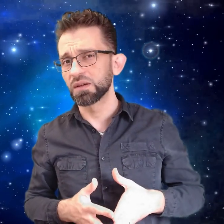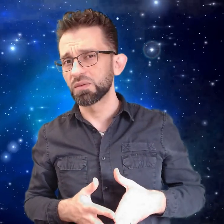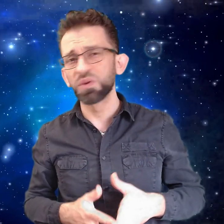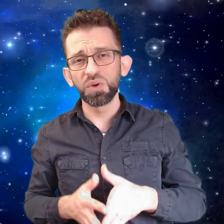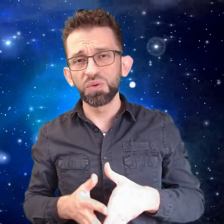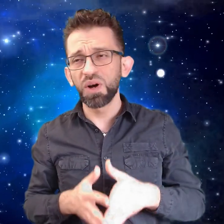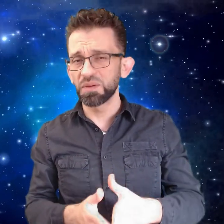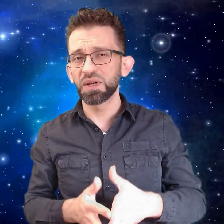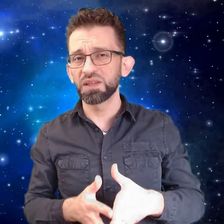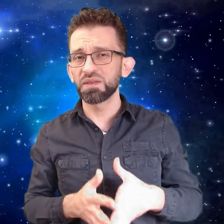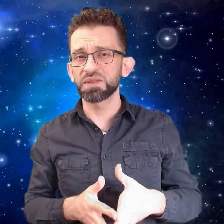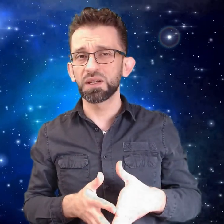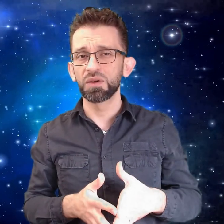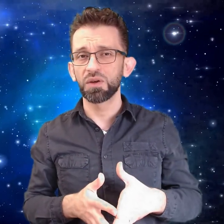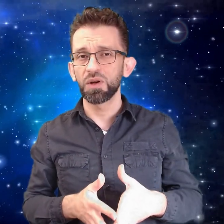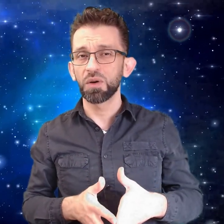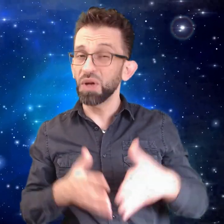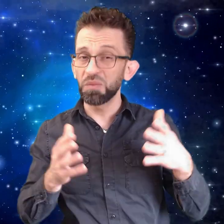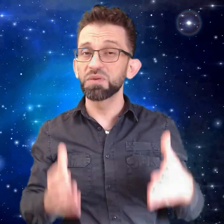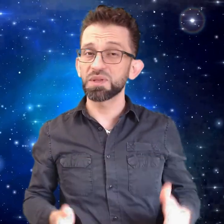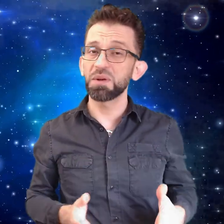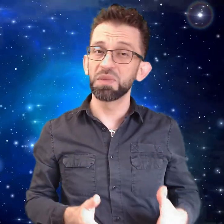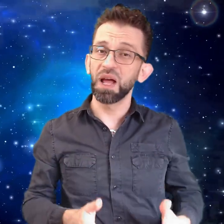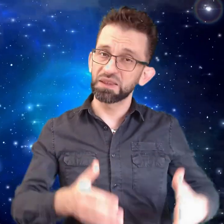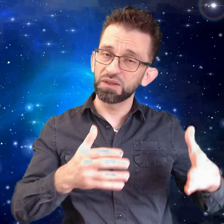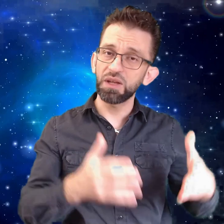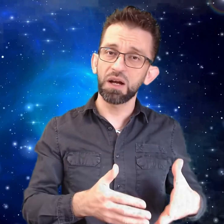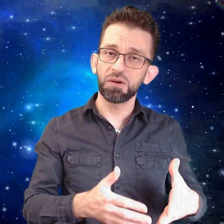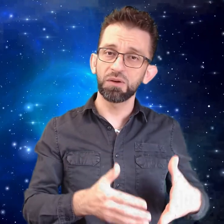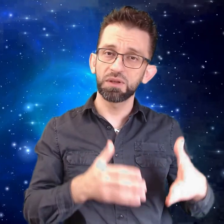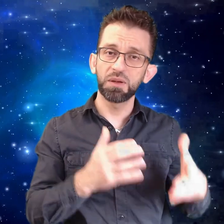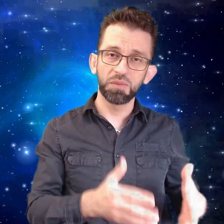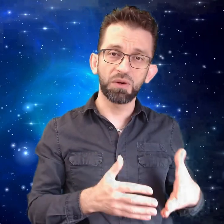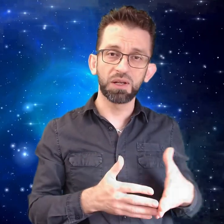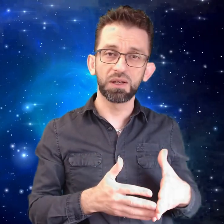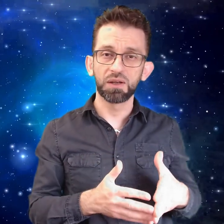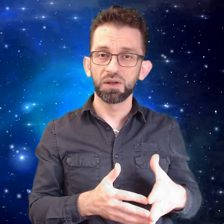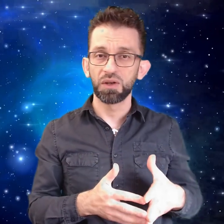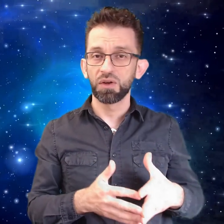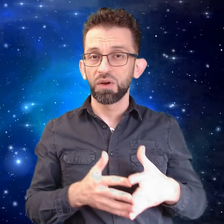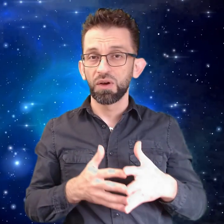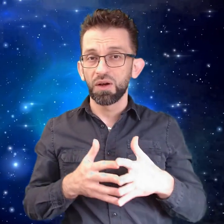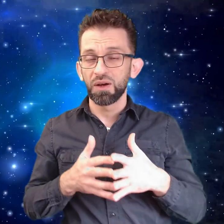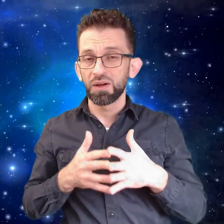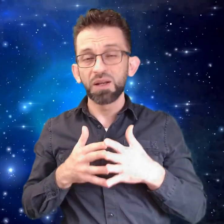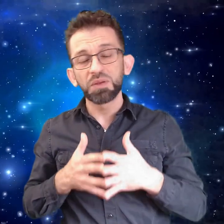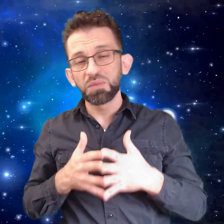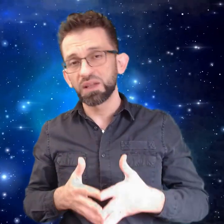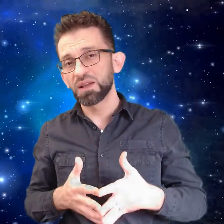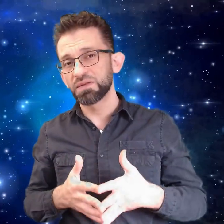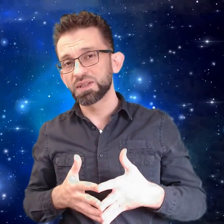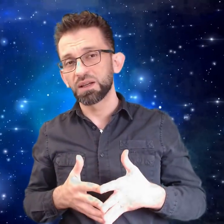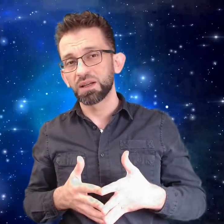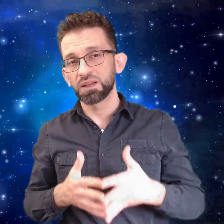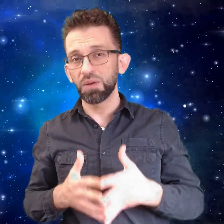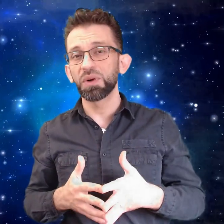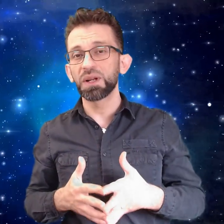يقولوا أنه هذا مريض نفسي وبيعملوا سبب لحتى يضحك ولو يتنمر عليه كلمة مريض نفسي تحولت